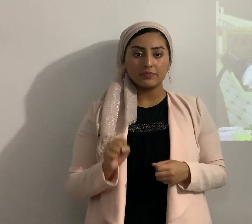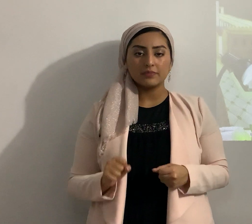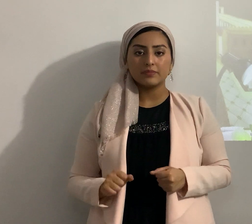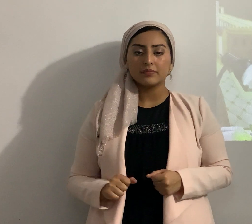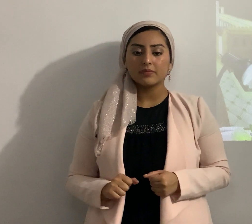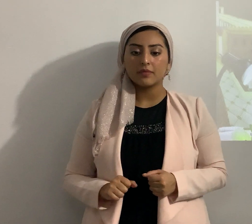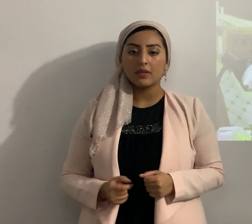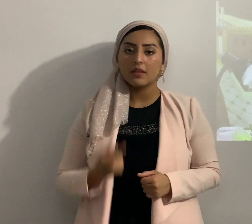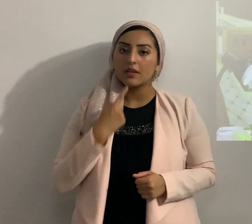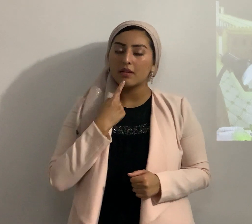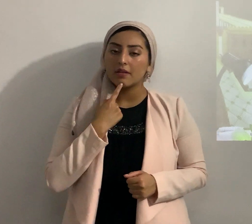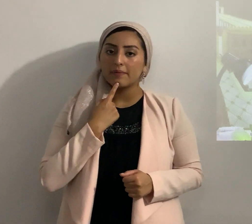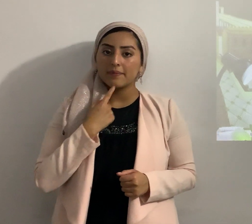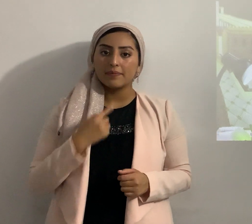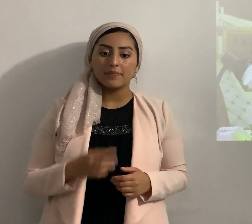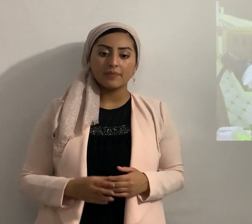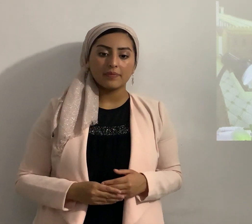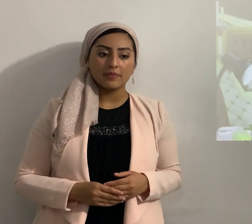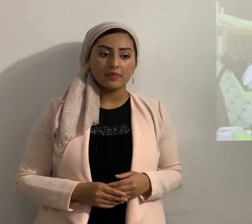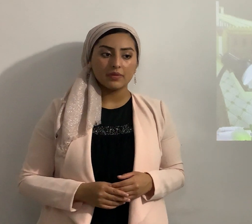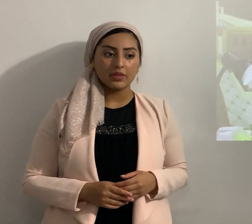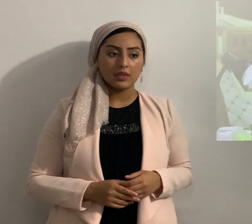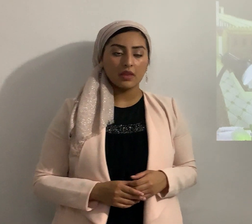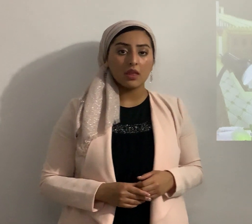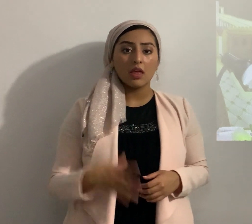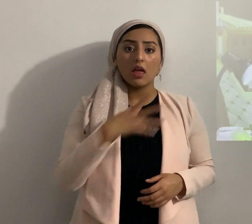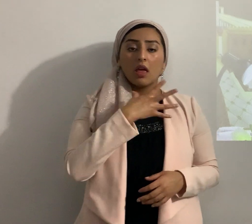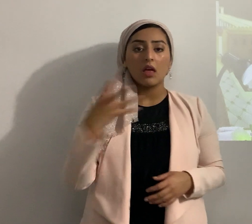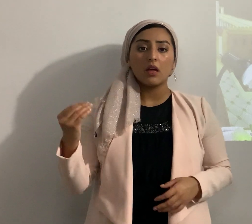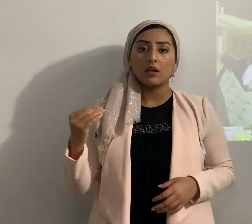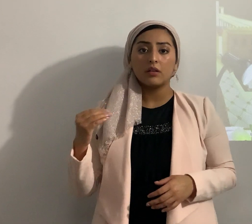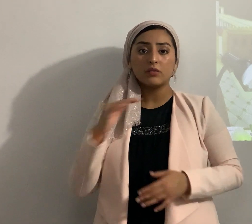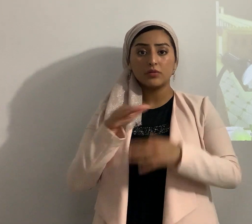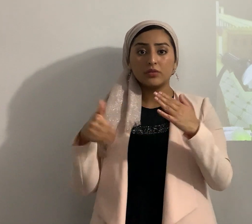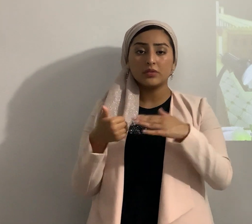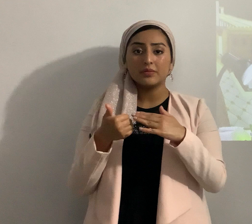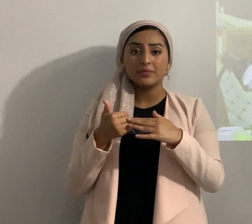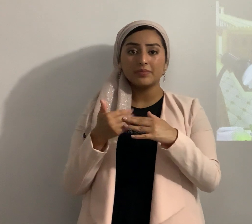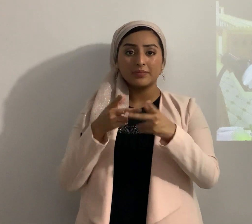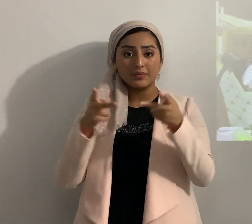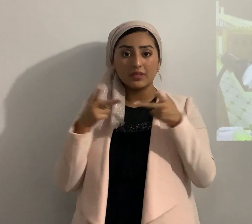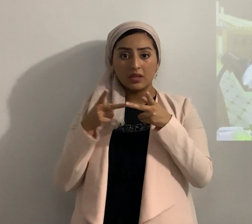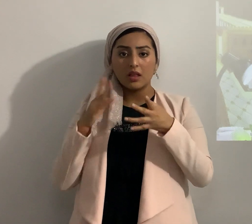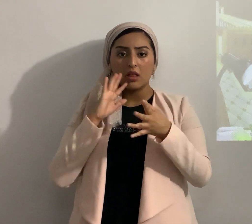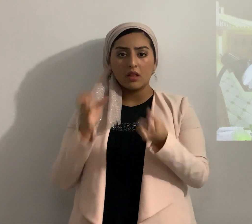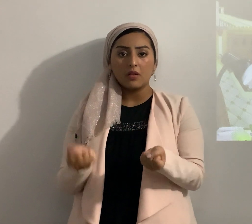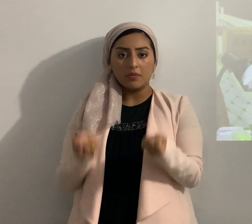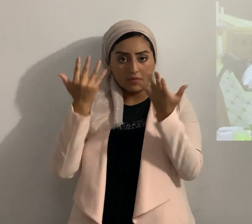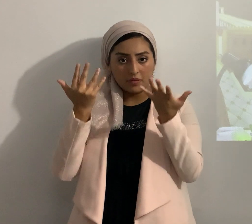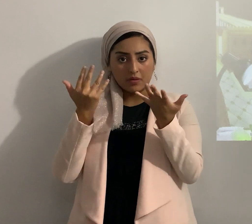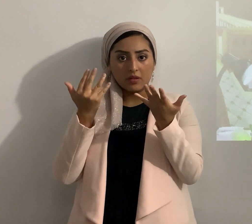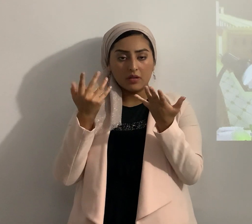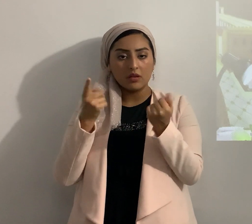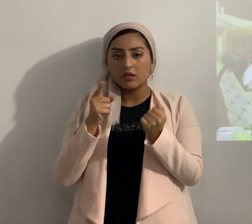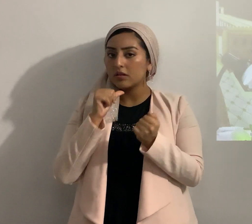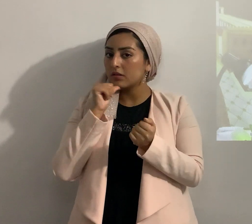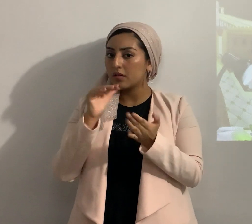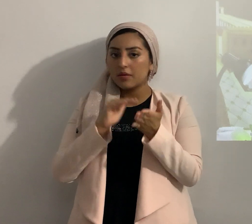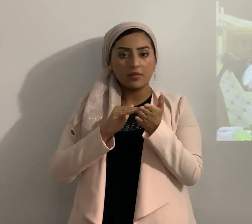dice así y consumirás a todos los pueblos que te da Yahweh tu Elohim no los perdonará tu ojo ni